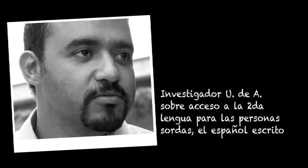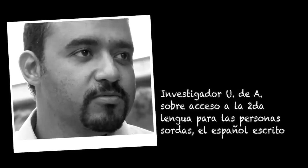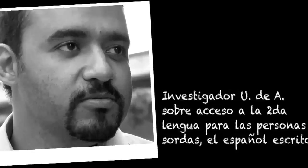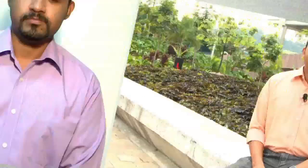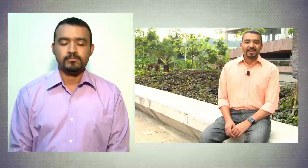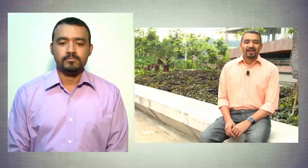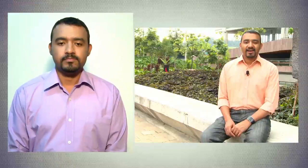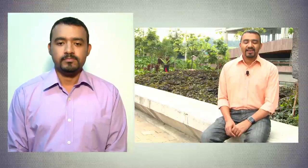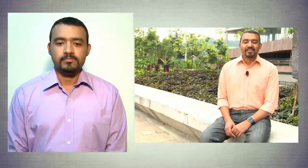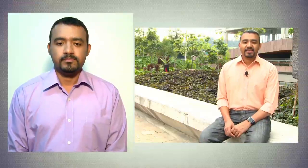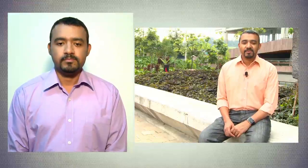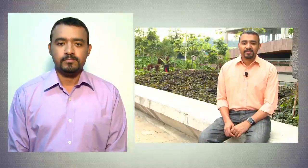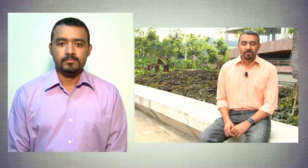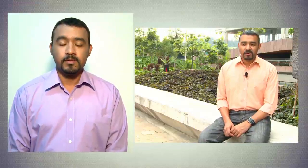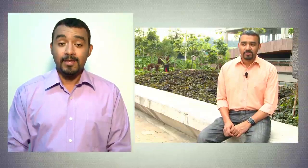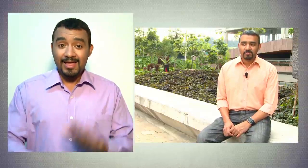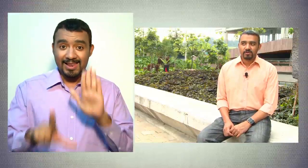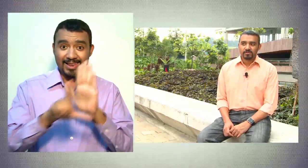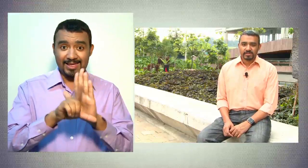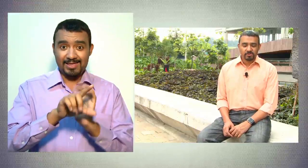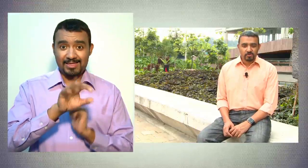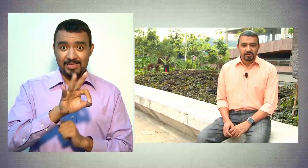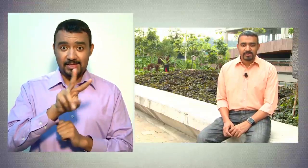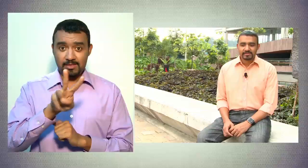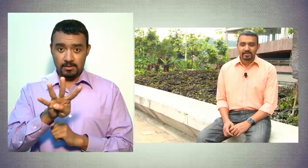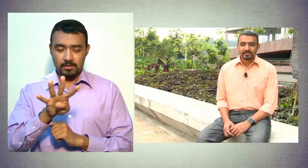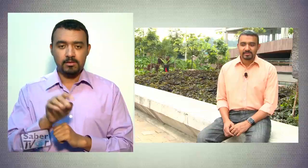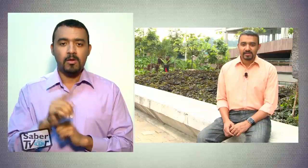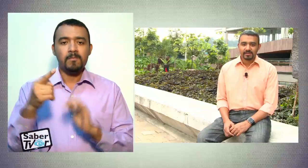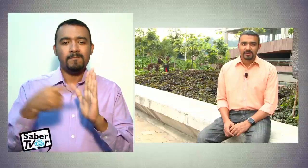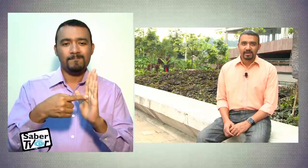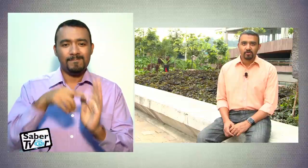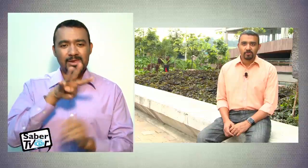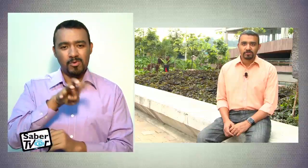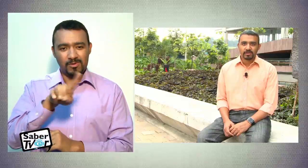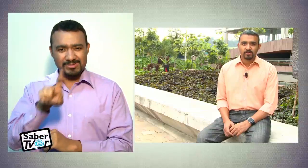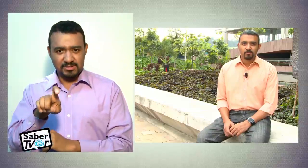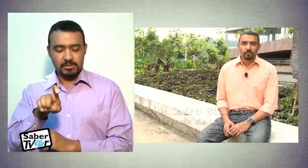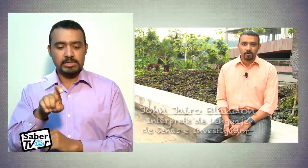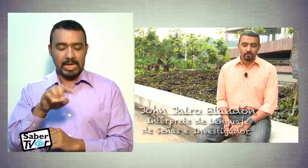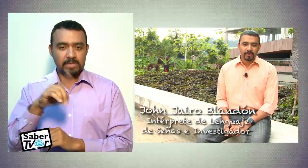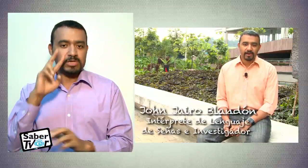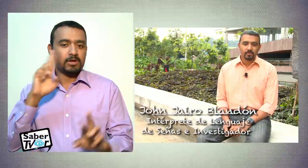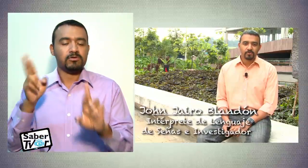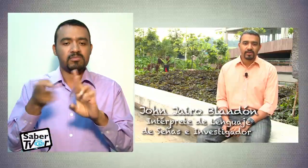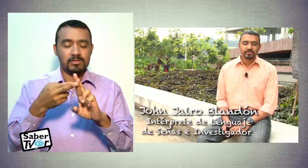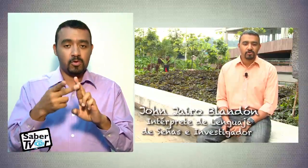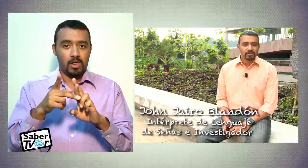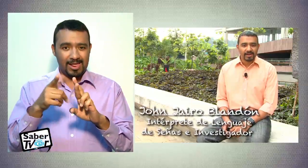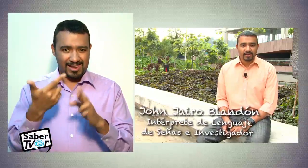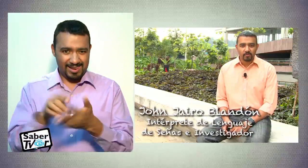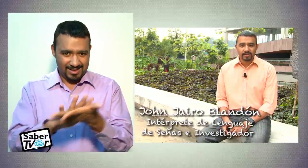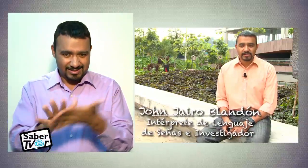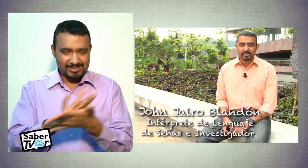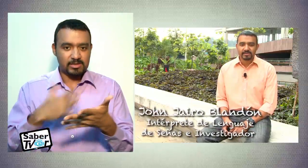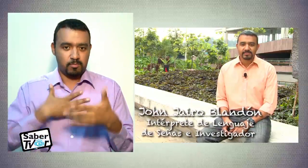La ley 324 de 1996 reconoce como propia de la comunidad sorda la lengua de señas,